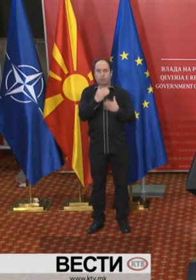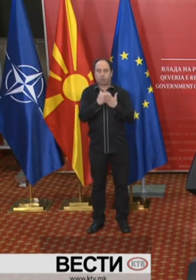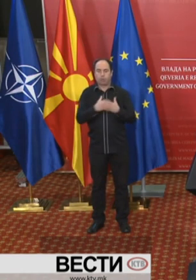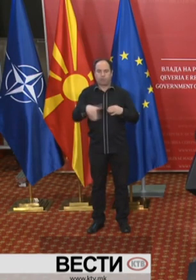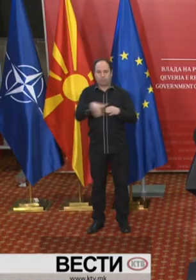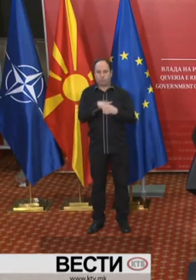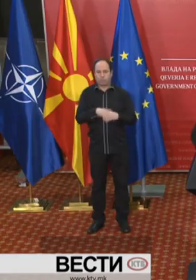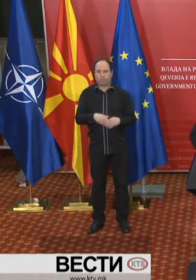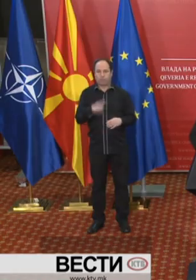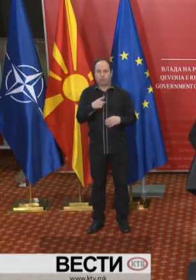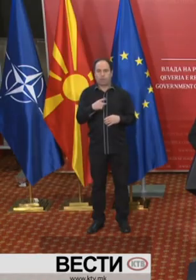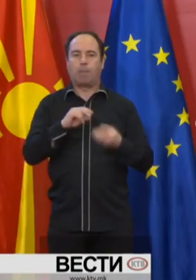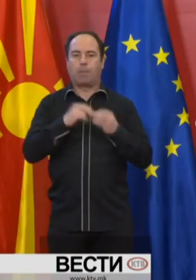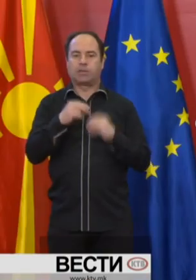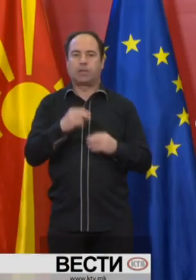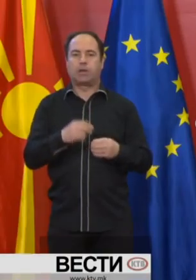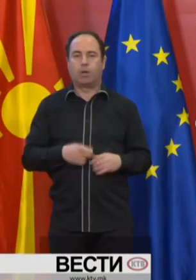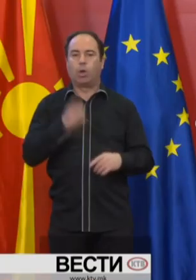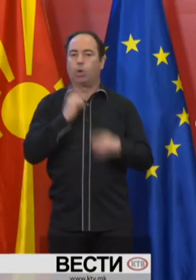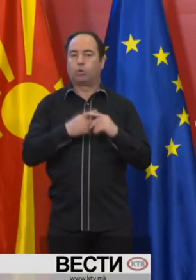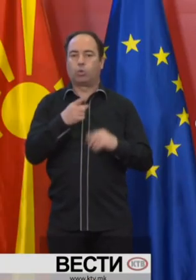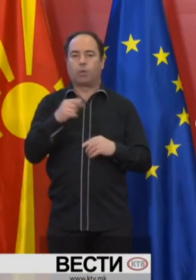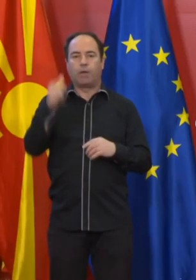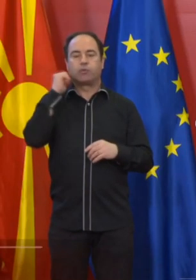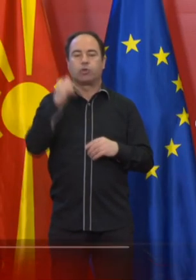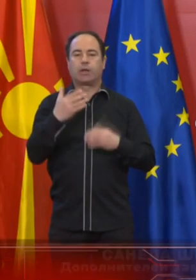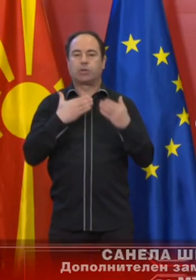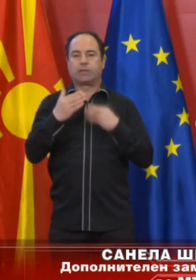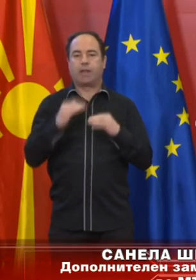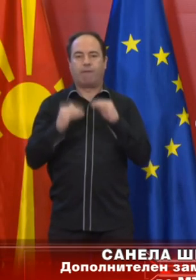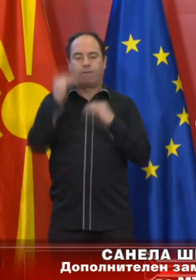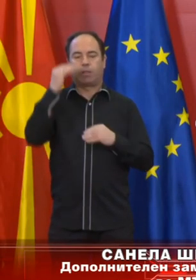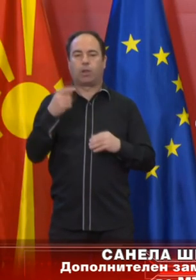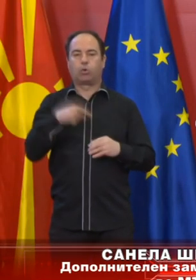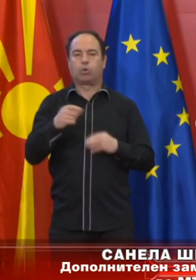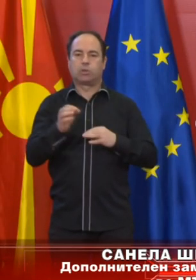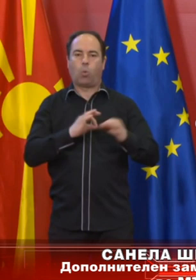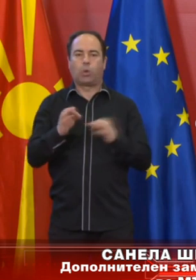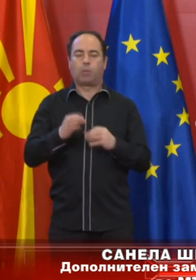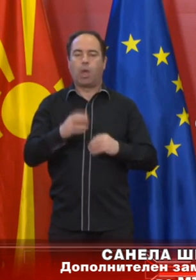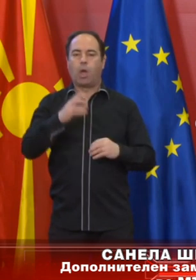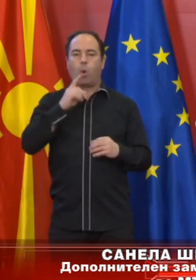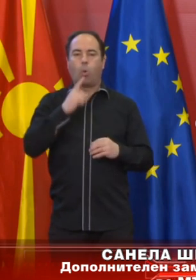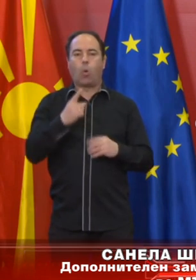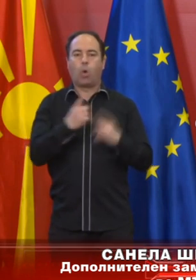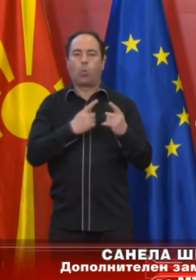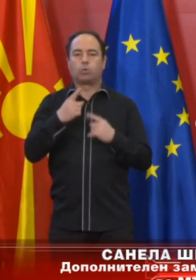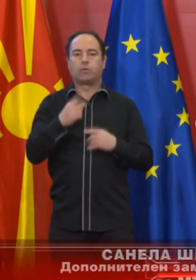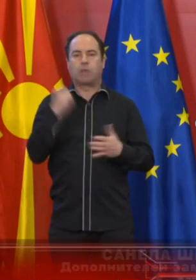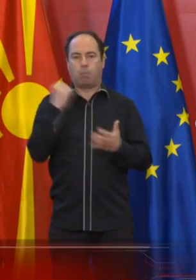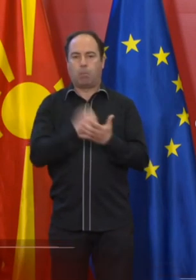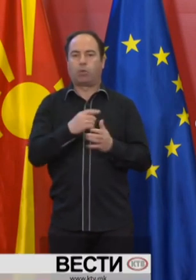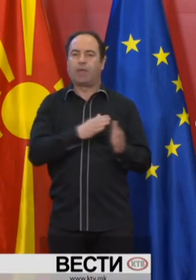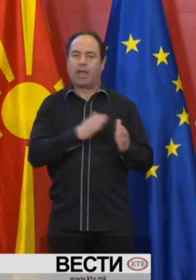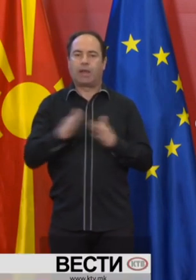вработуе на пазарот на трудот. На вчерашната седница владата донесе уредба со која што условот за потврда,